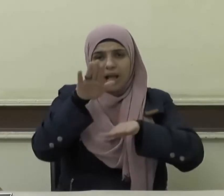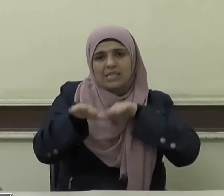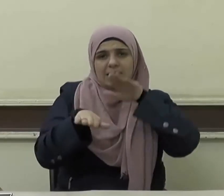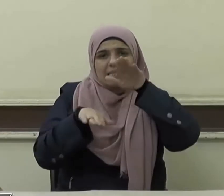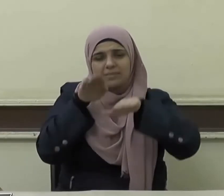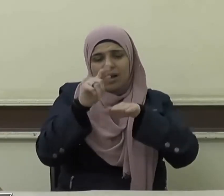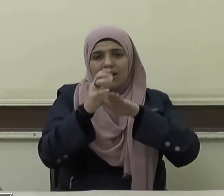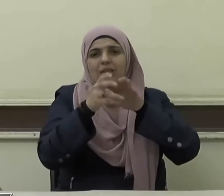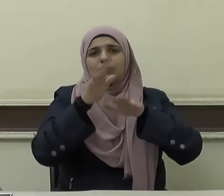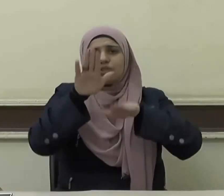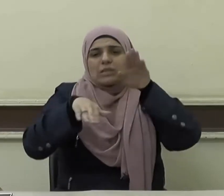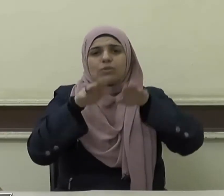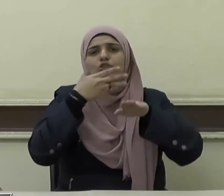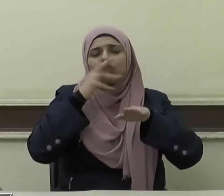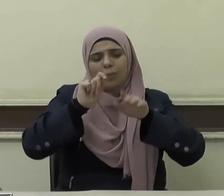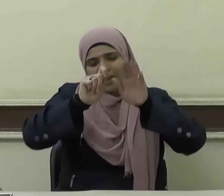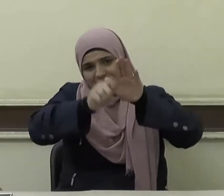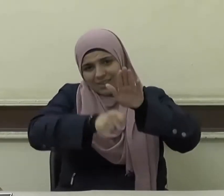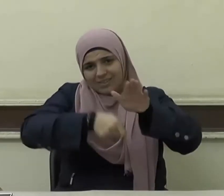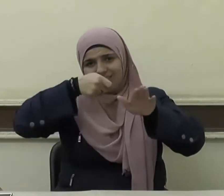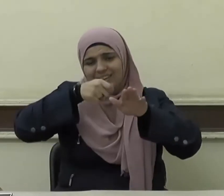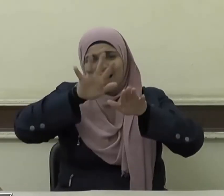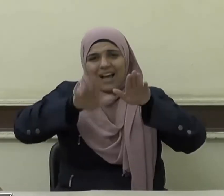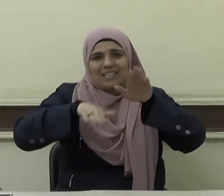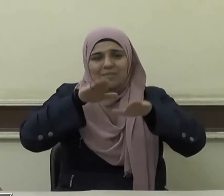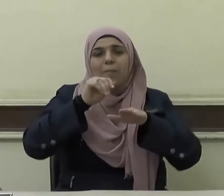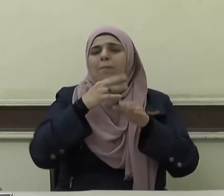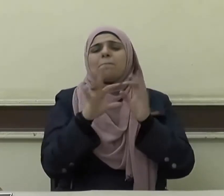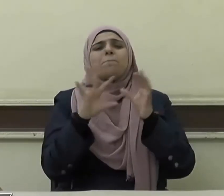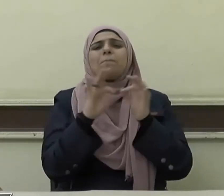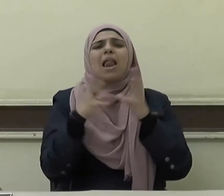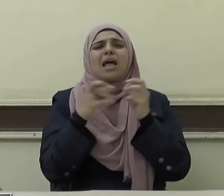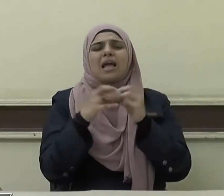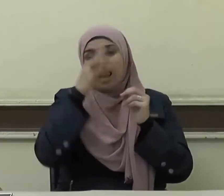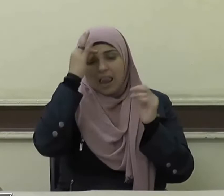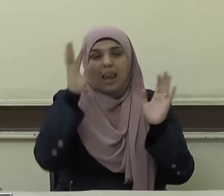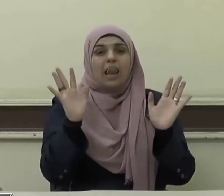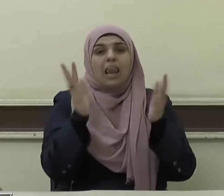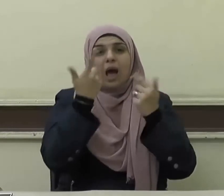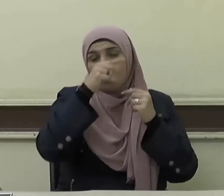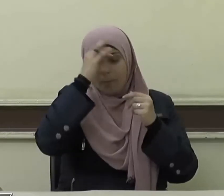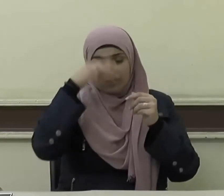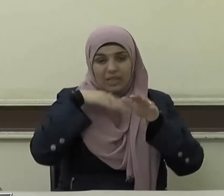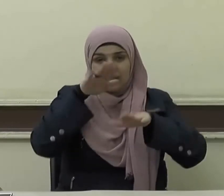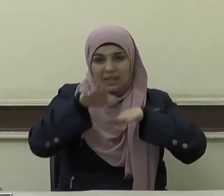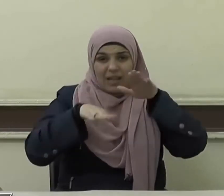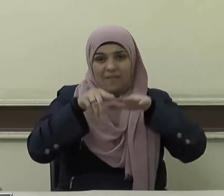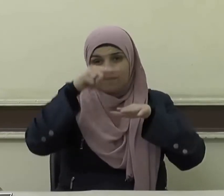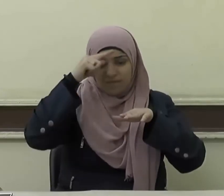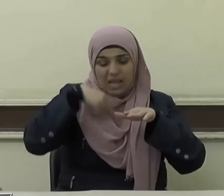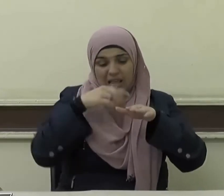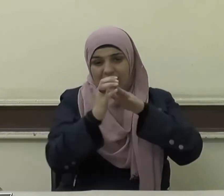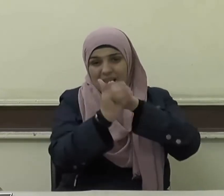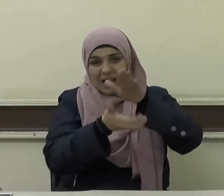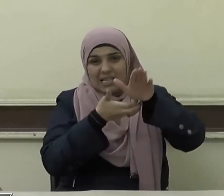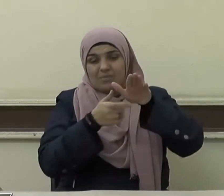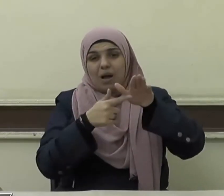هو ما يشد به النعل والمعنى إذا قطع أحد النعلين